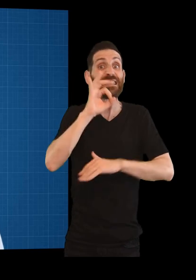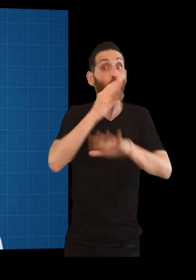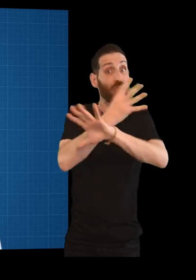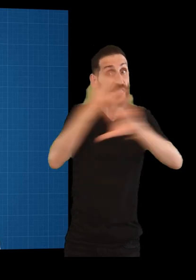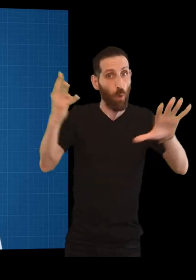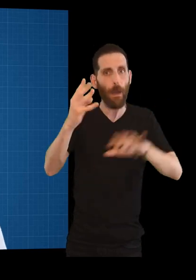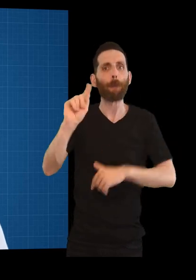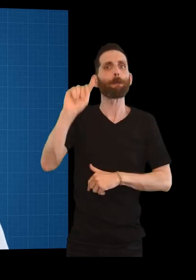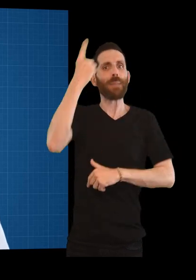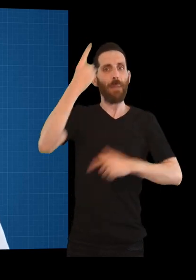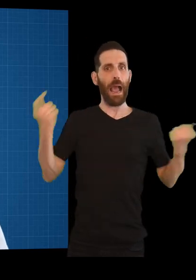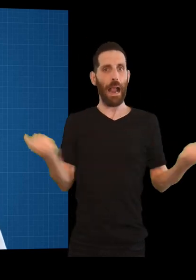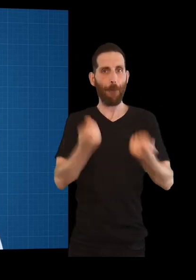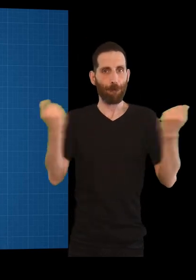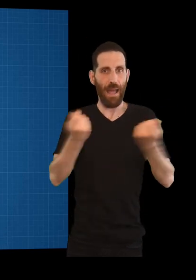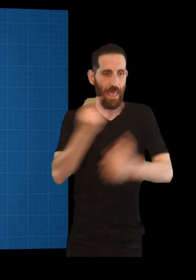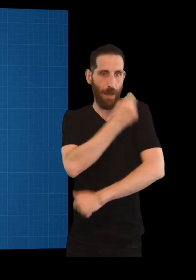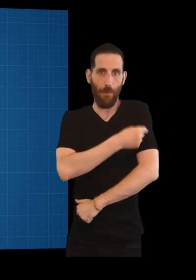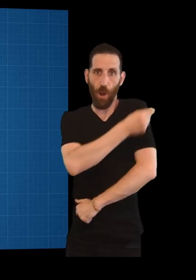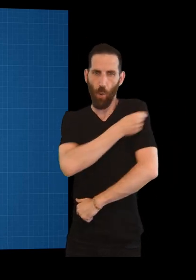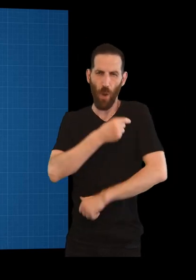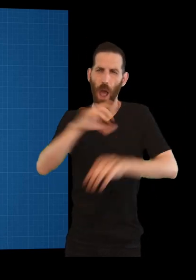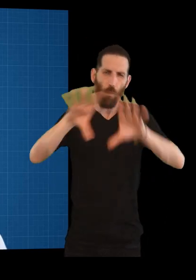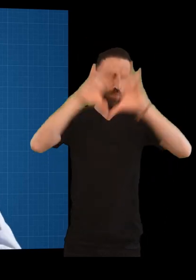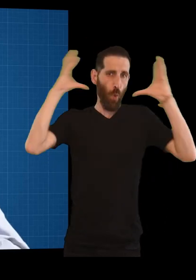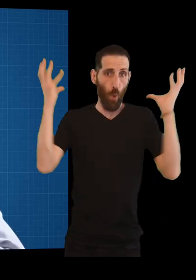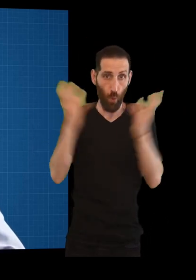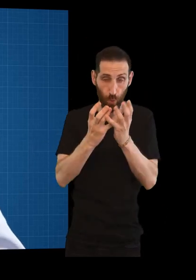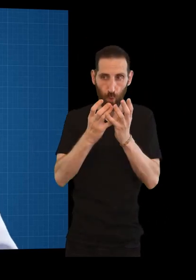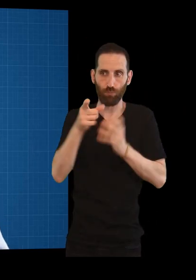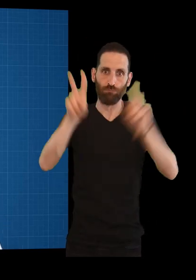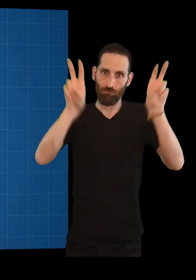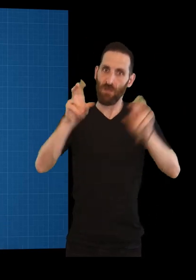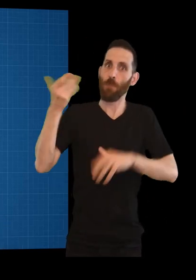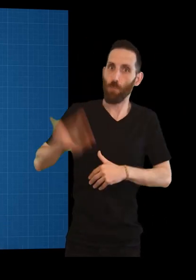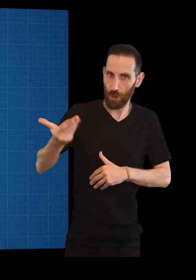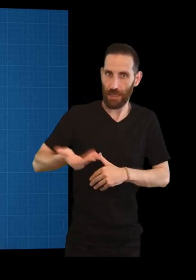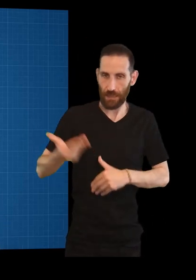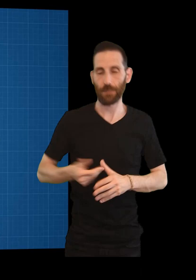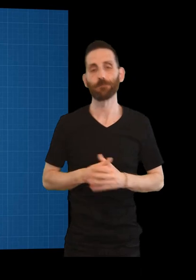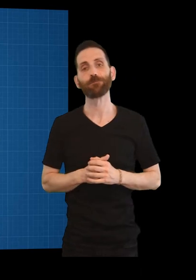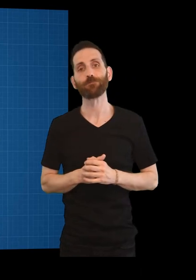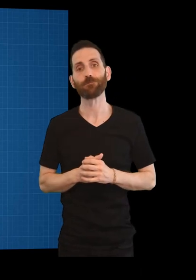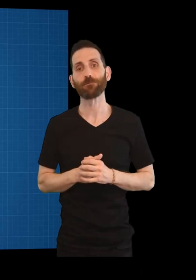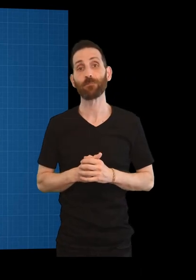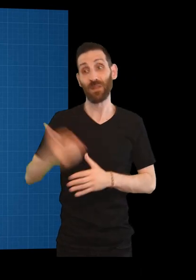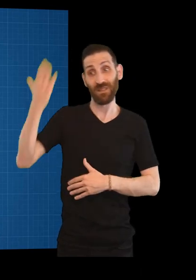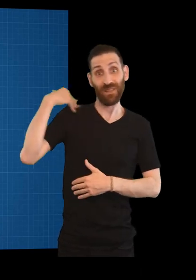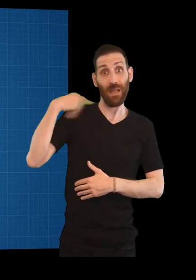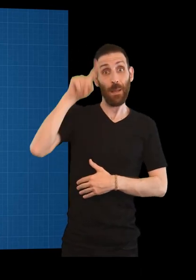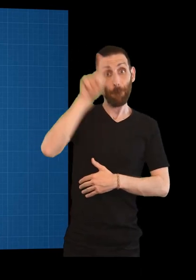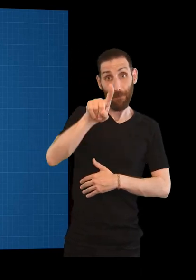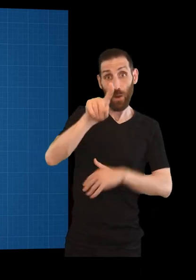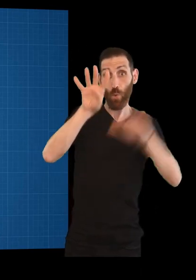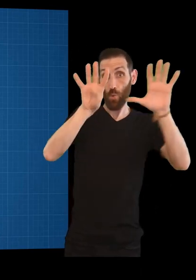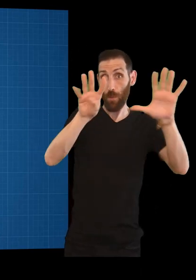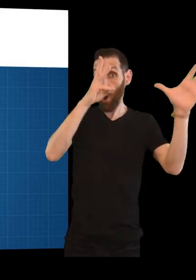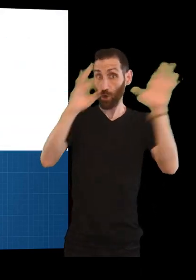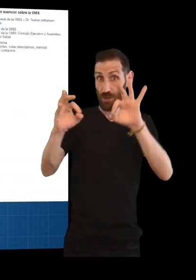A primera campaña de vacinación a nivel mundial. Aí é nada. En 1980, do